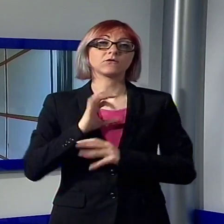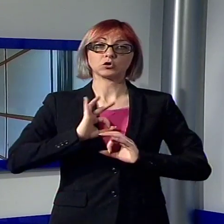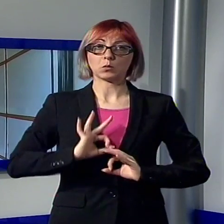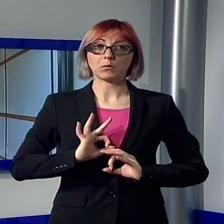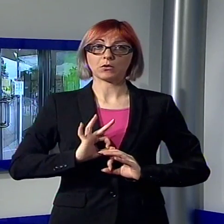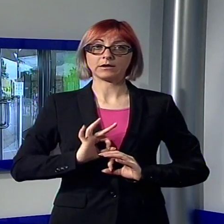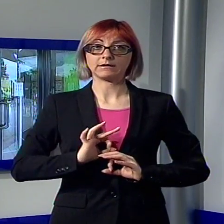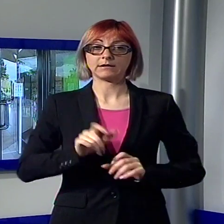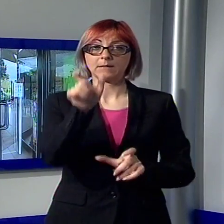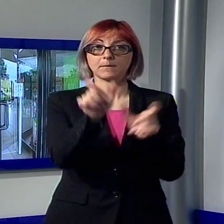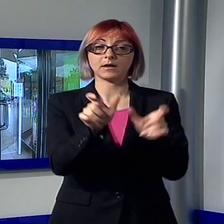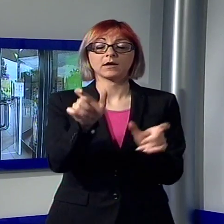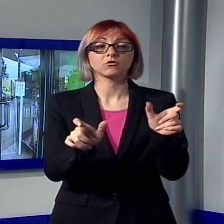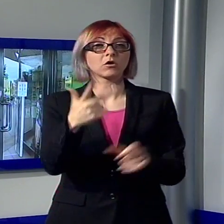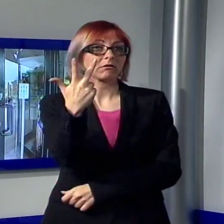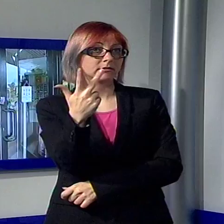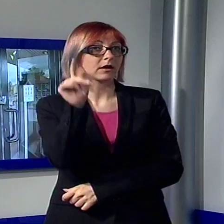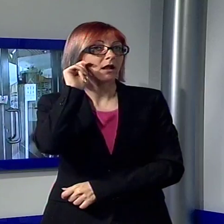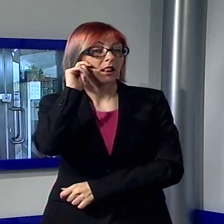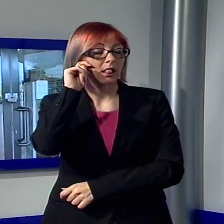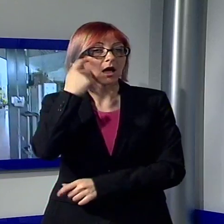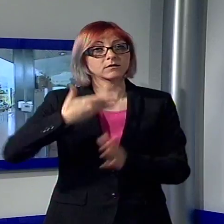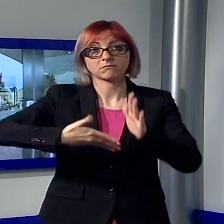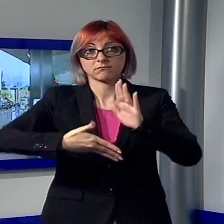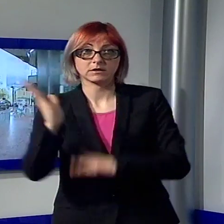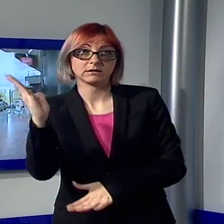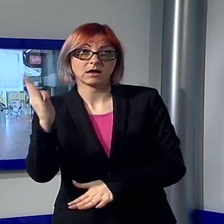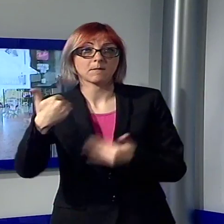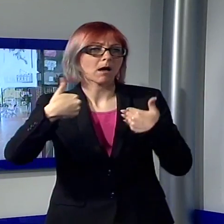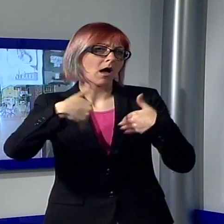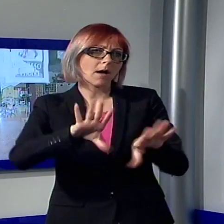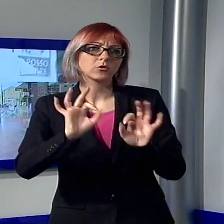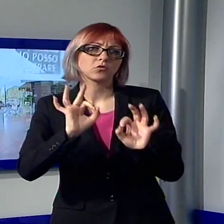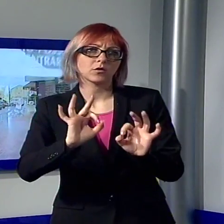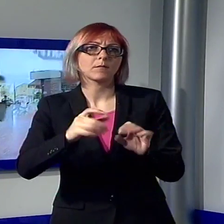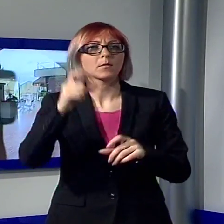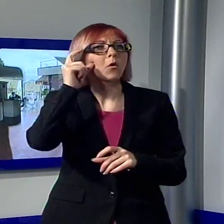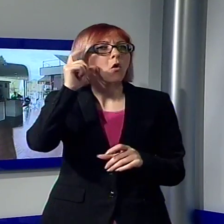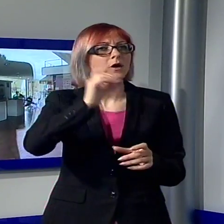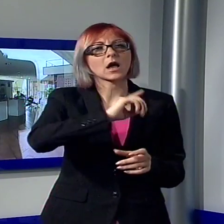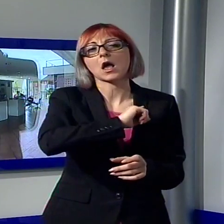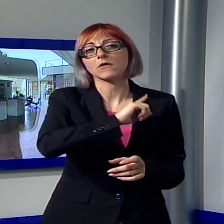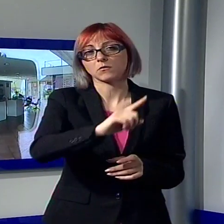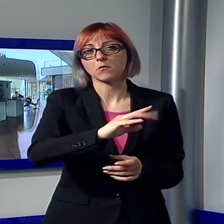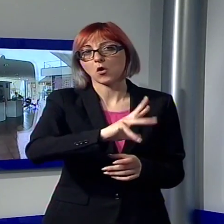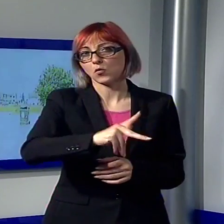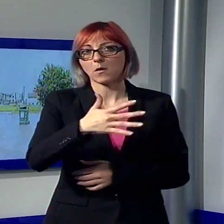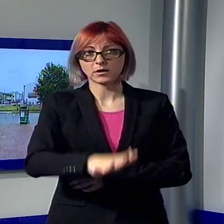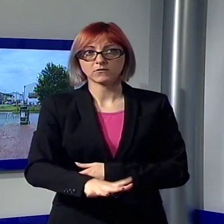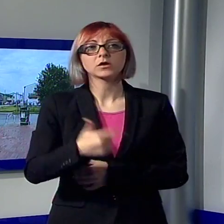ha messo in fuga i tre individui che hanno abbandonato sul posto la refurtiva e l'auto usata per il colpo.